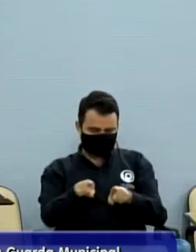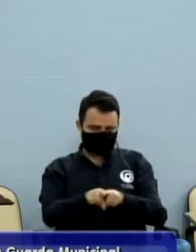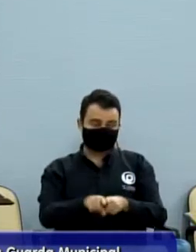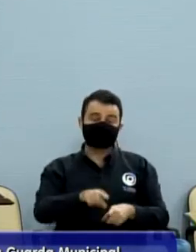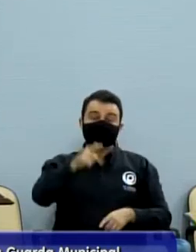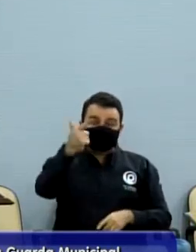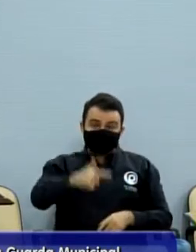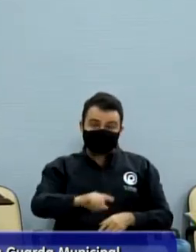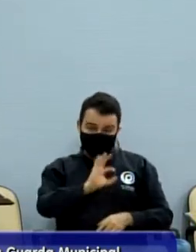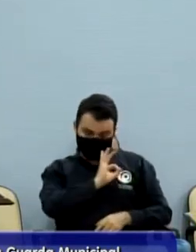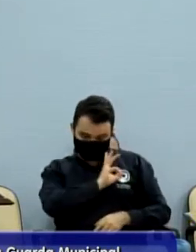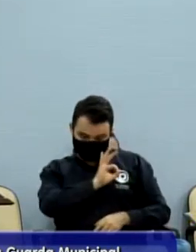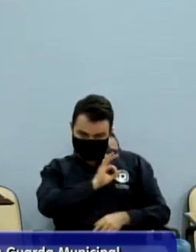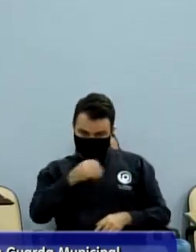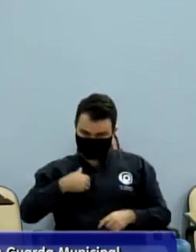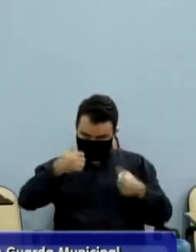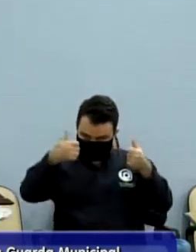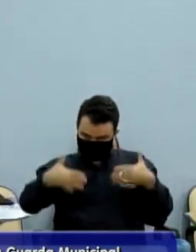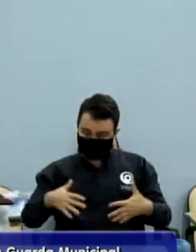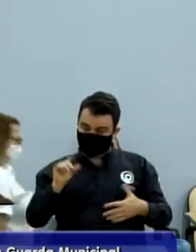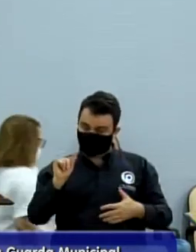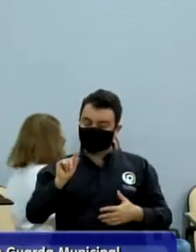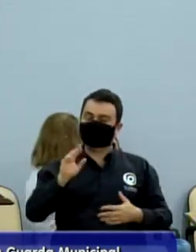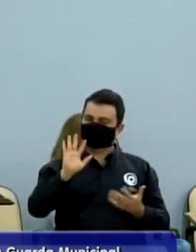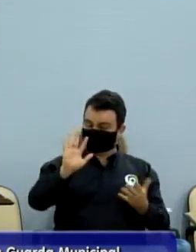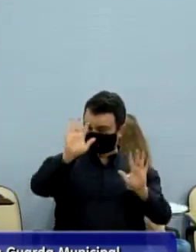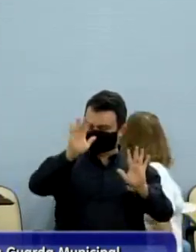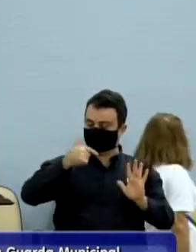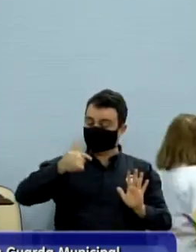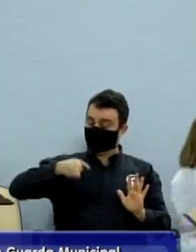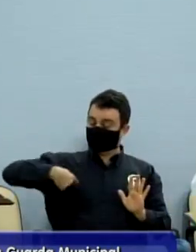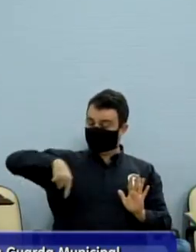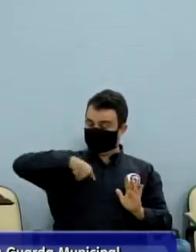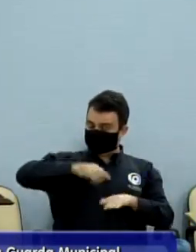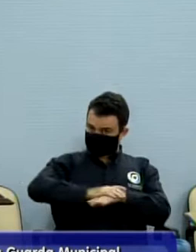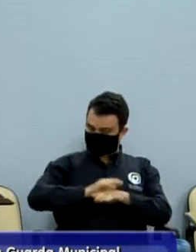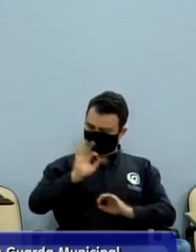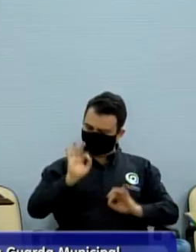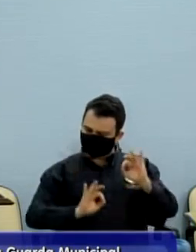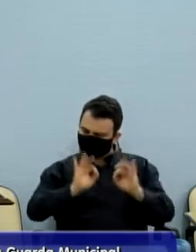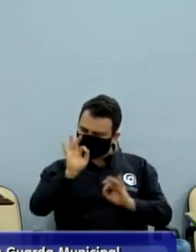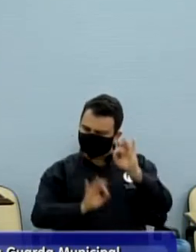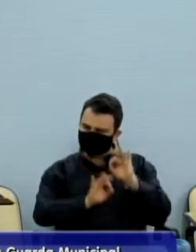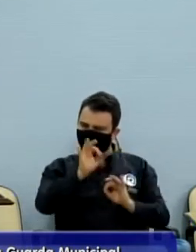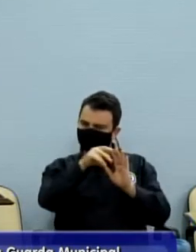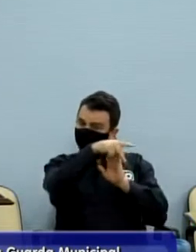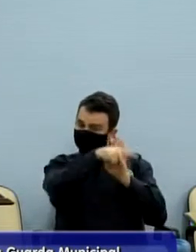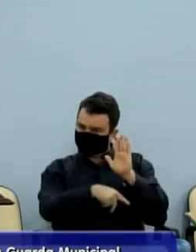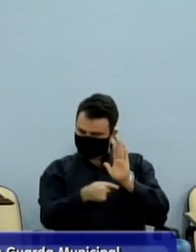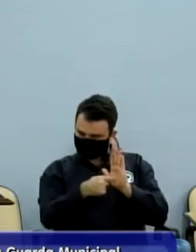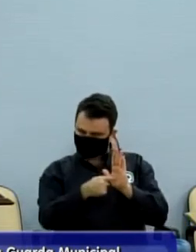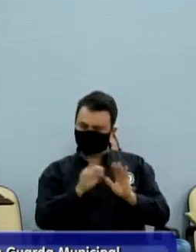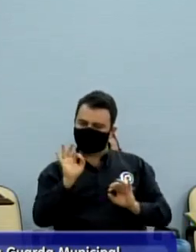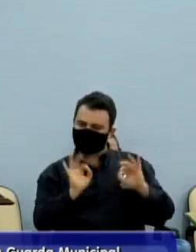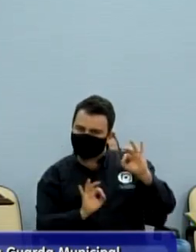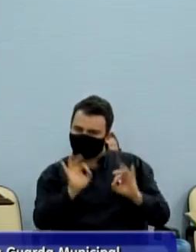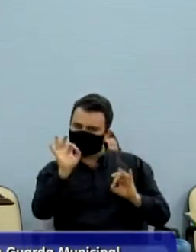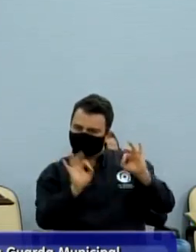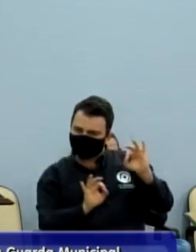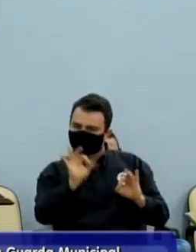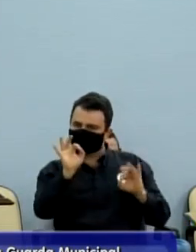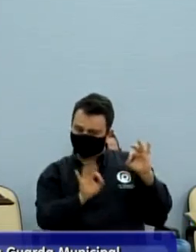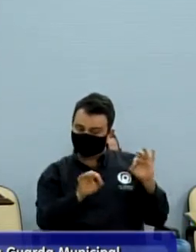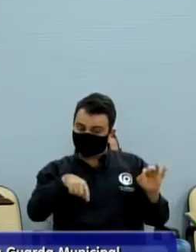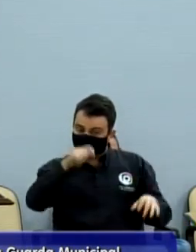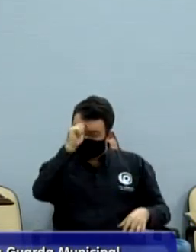GCM, senhor presidente, nós estamos elaborando um projeto, criando em São José do Preto, aproveitando essa onda,